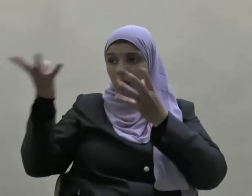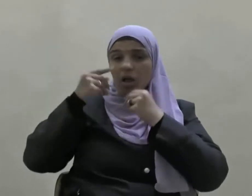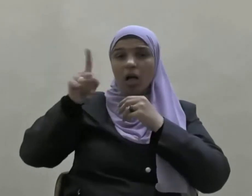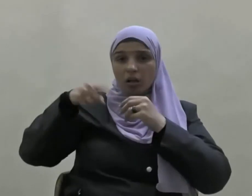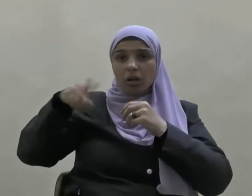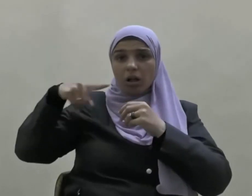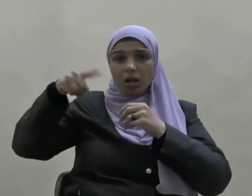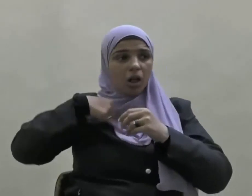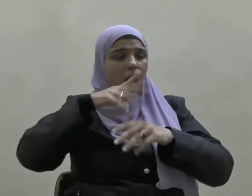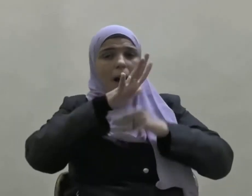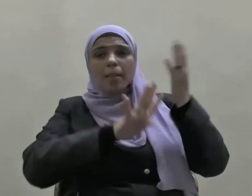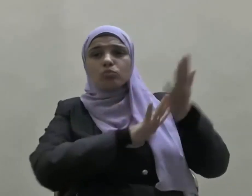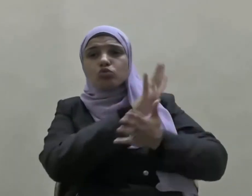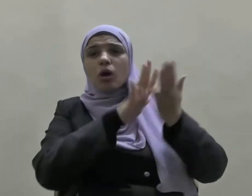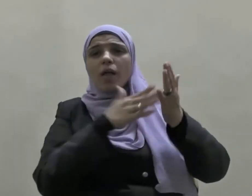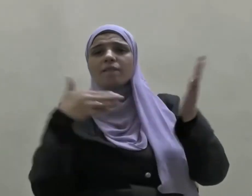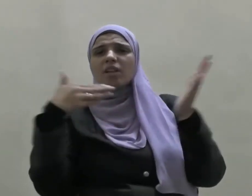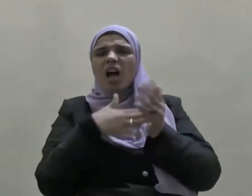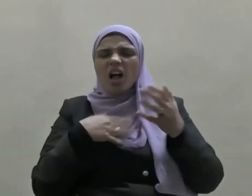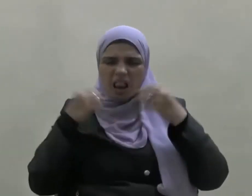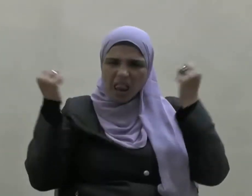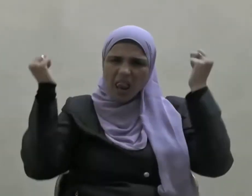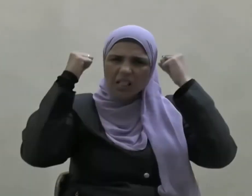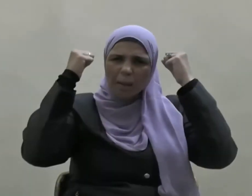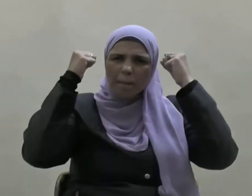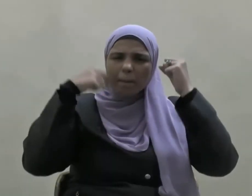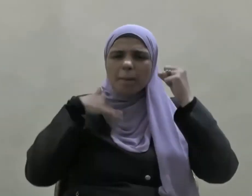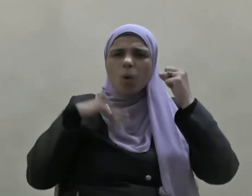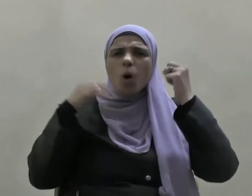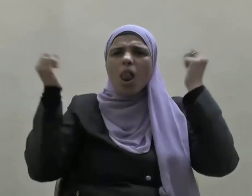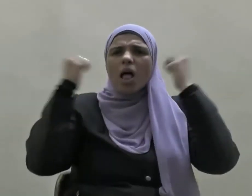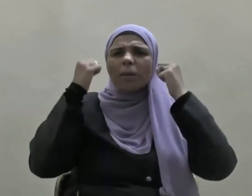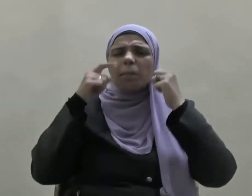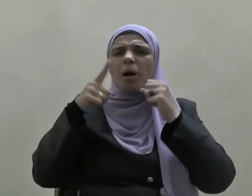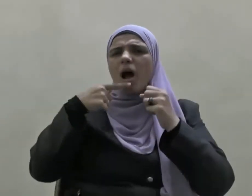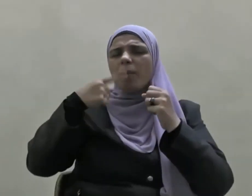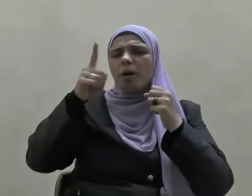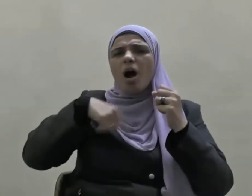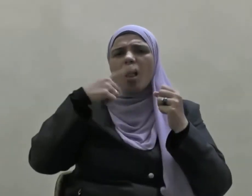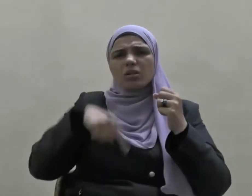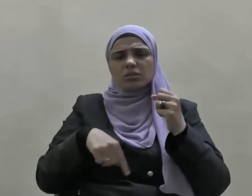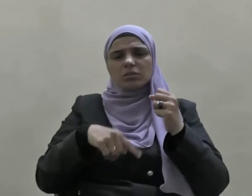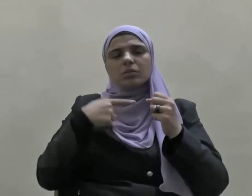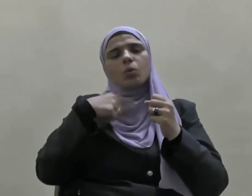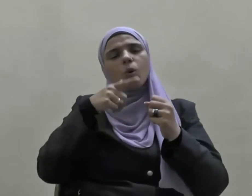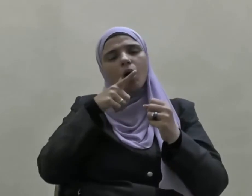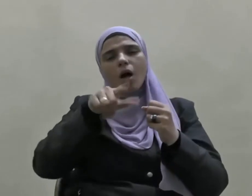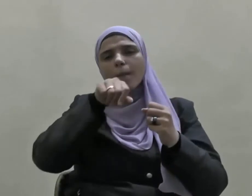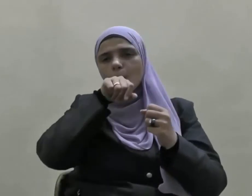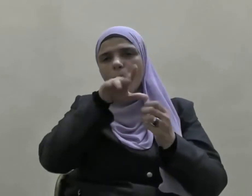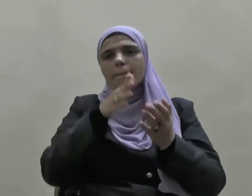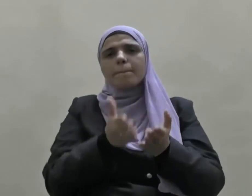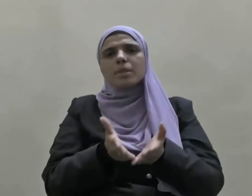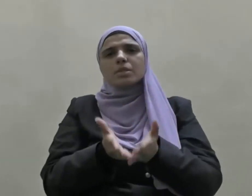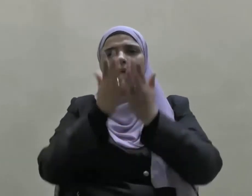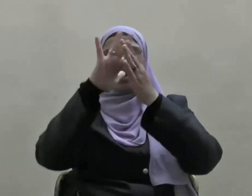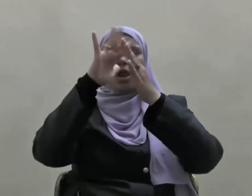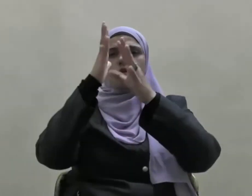تصيبوا قوما بجهالة فتصبحوا على ما فعلتم نادمين وقال صلى الله